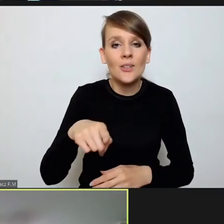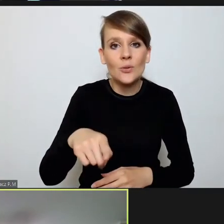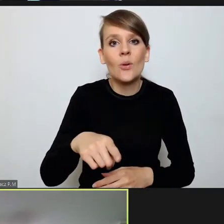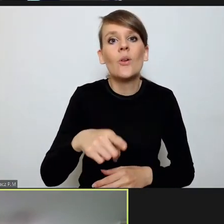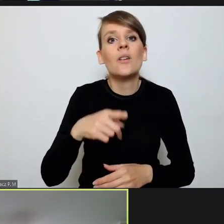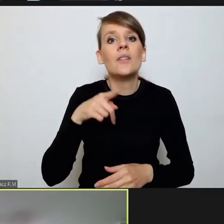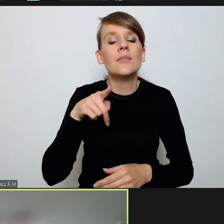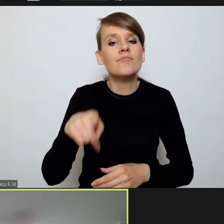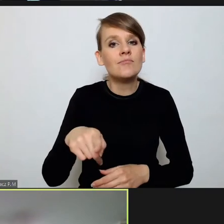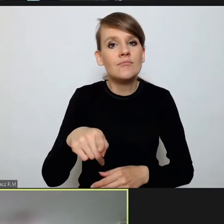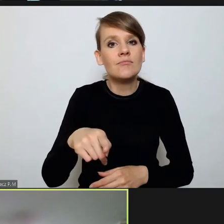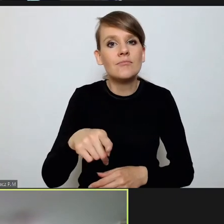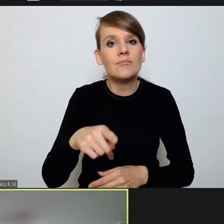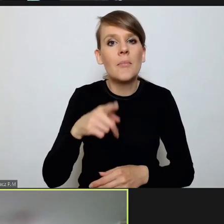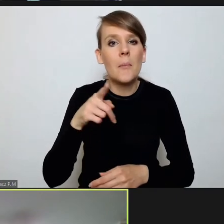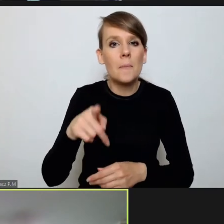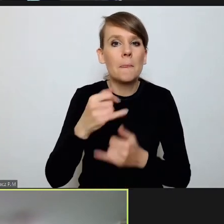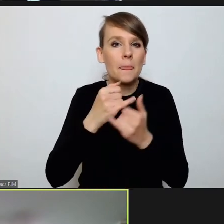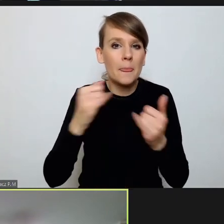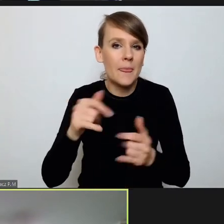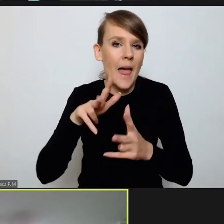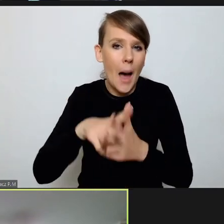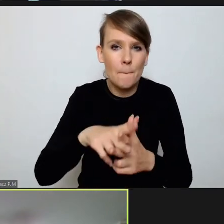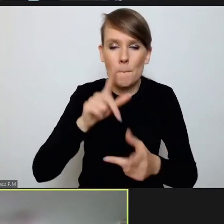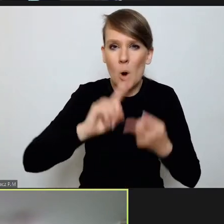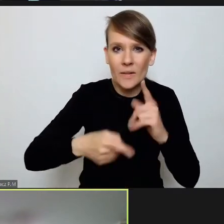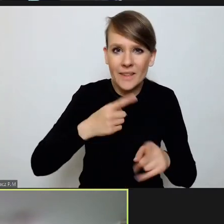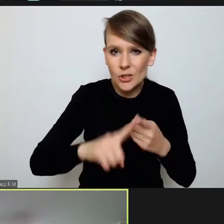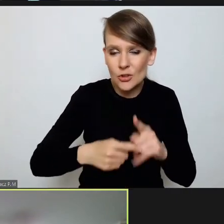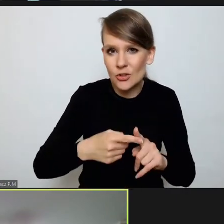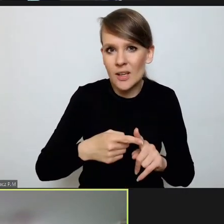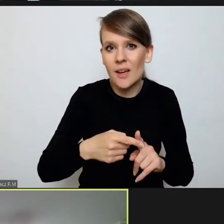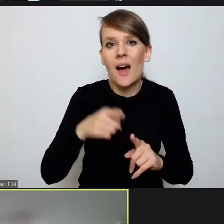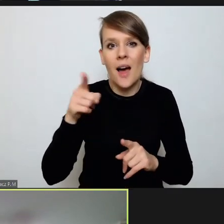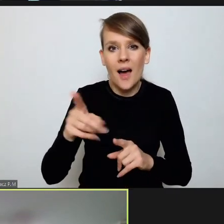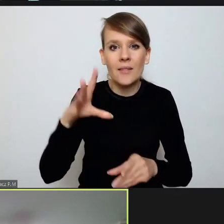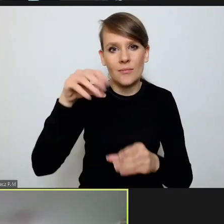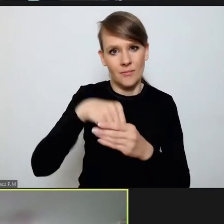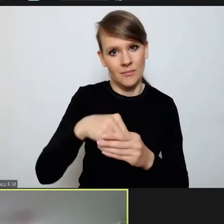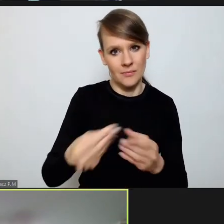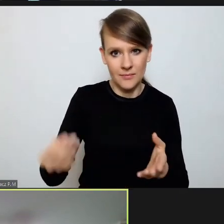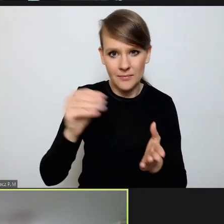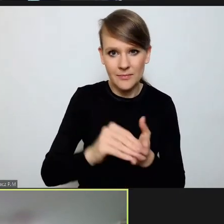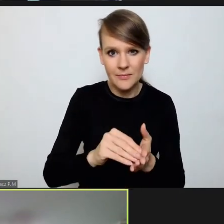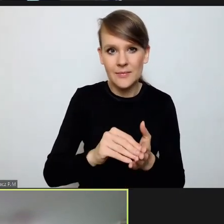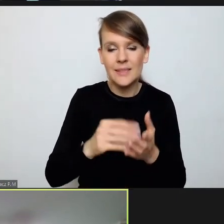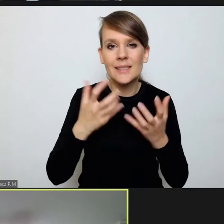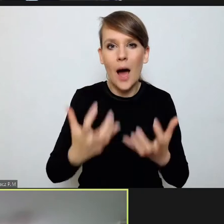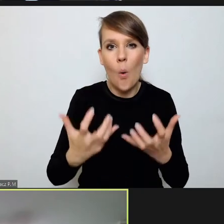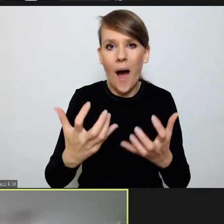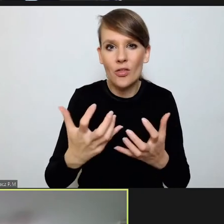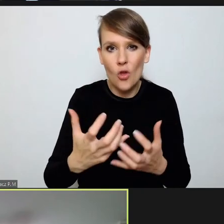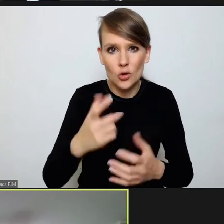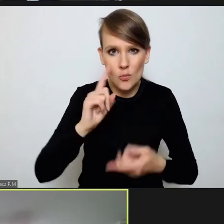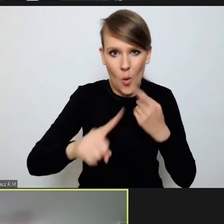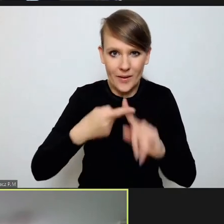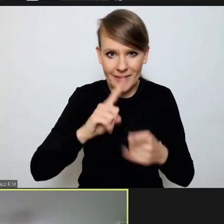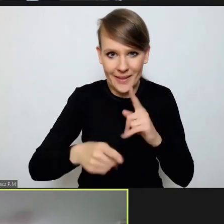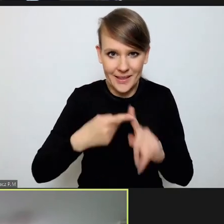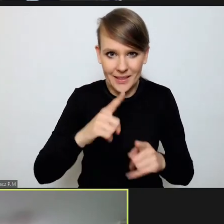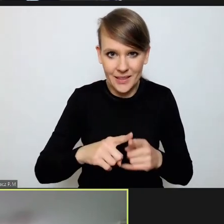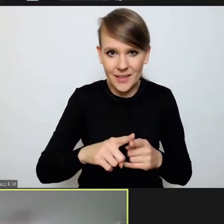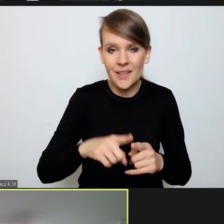powiedziałbym, burzy i naporu politycznego, takiej powiedziałbym też i zachłonności polityki, tego